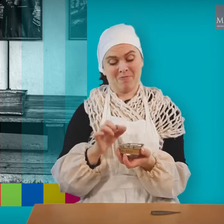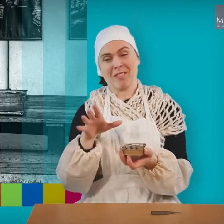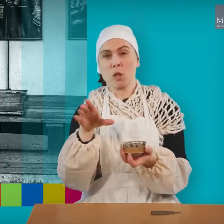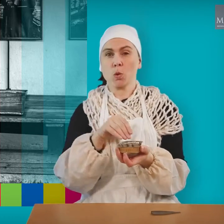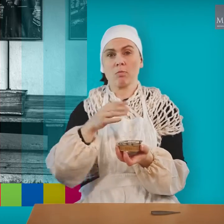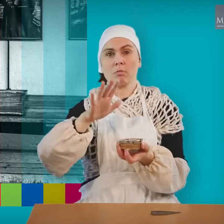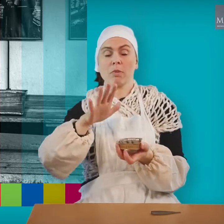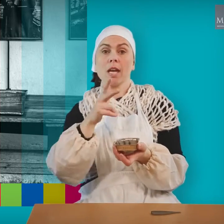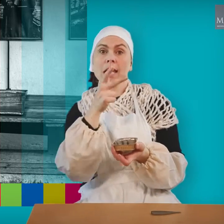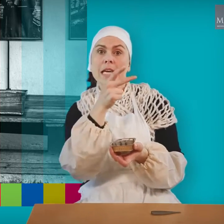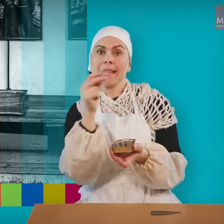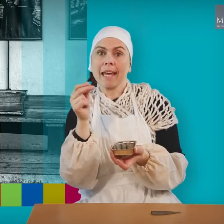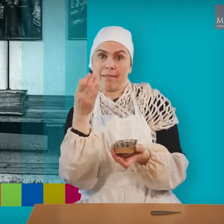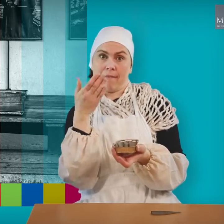30 fisk i en boks.